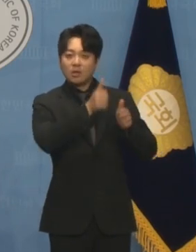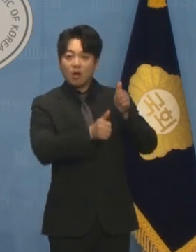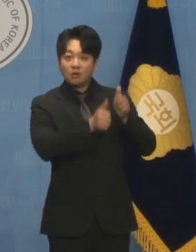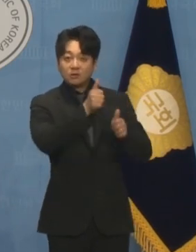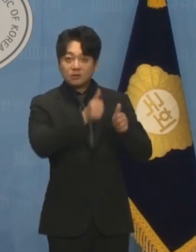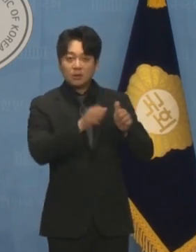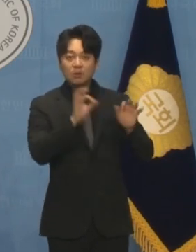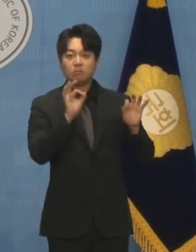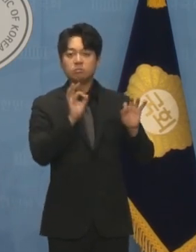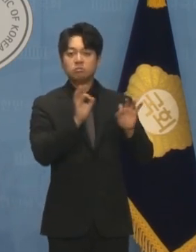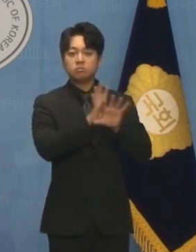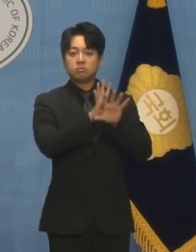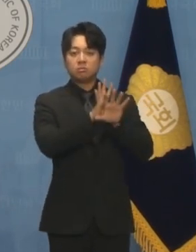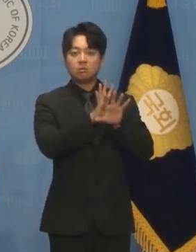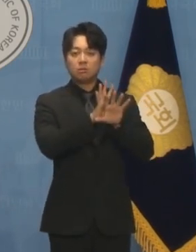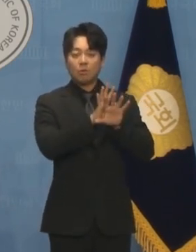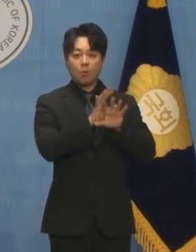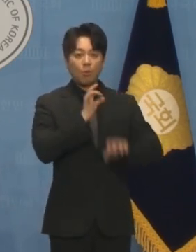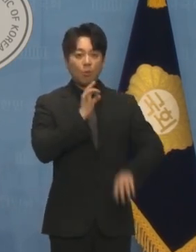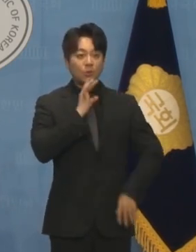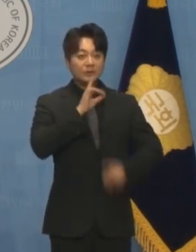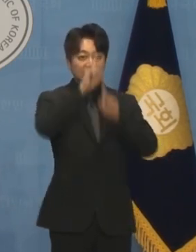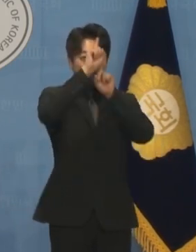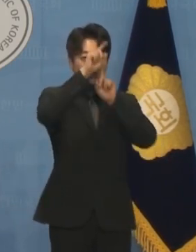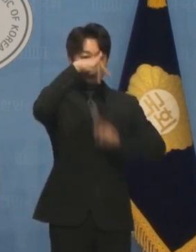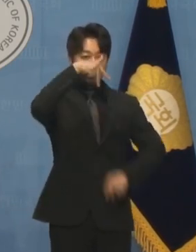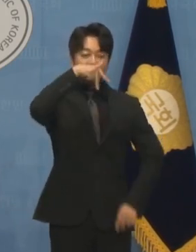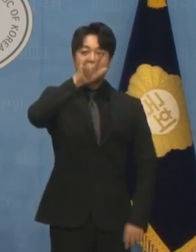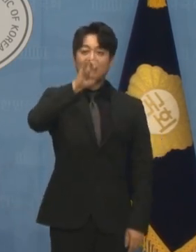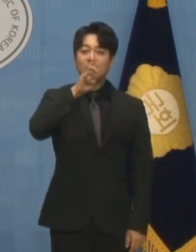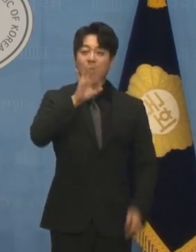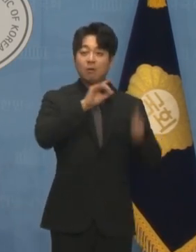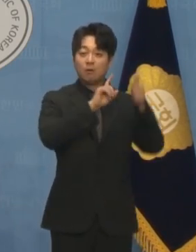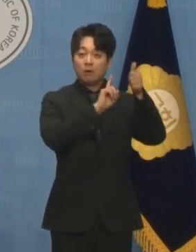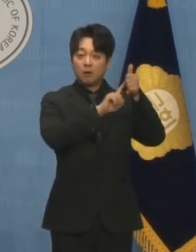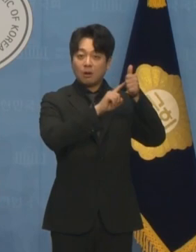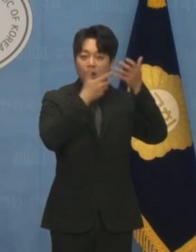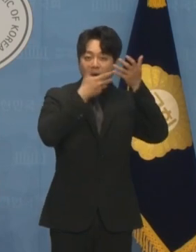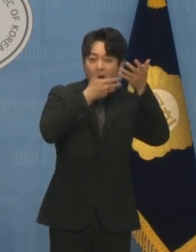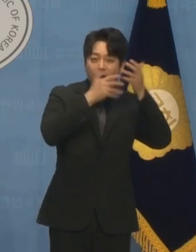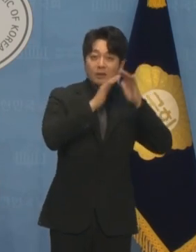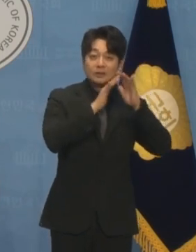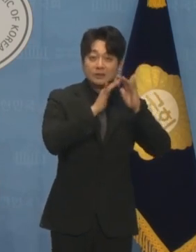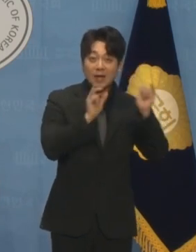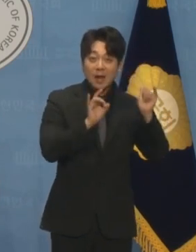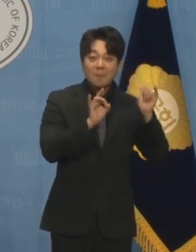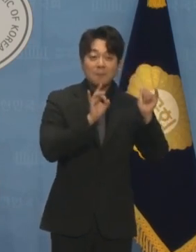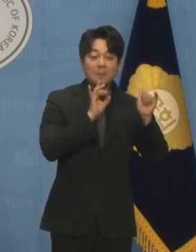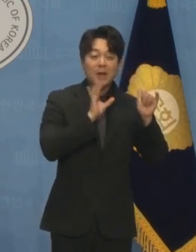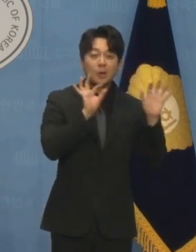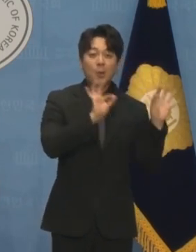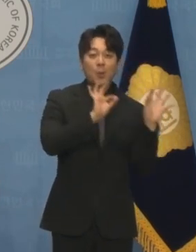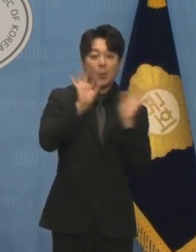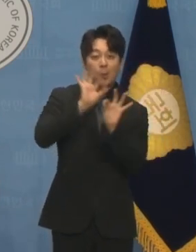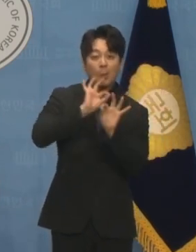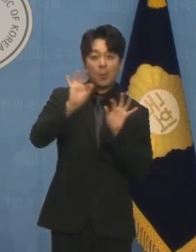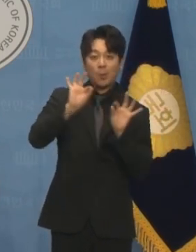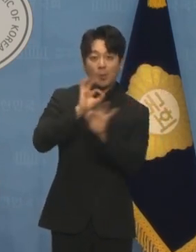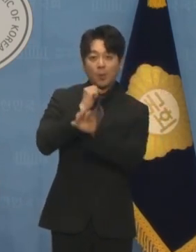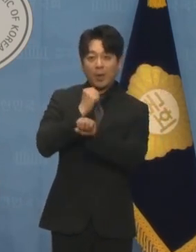절차는 실종되고 강성 팬덤의 입맛에 맞는 인물만 내세우며